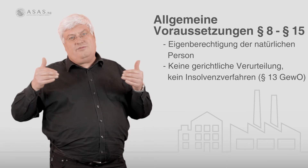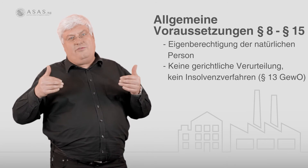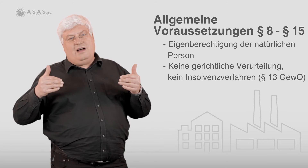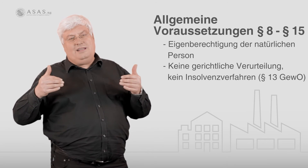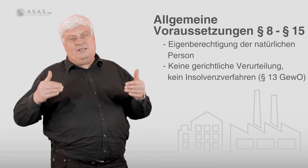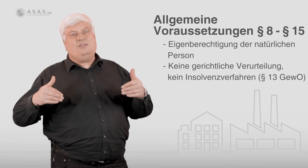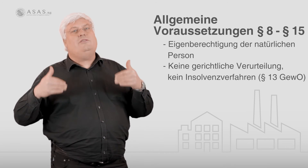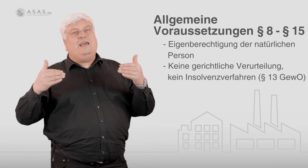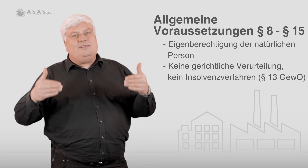Verfahren in der Insolvenzedikte,